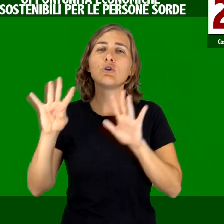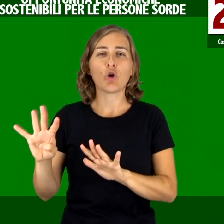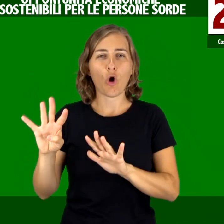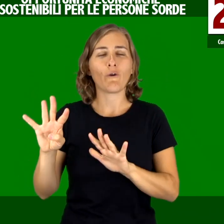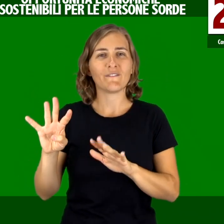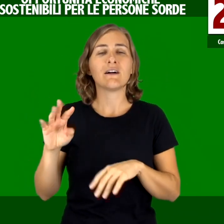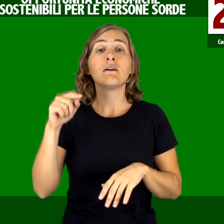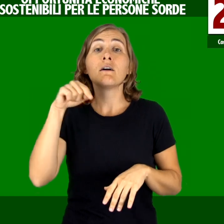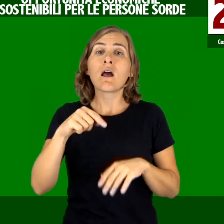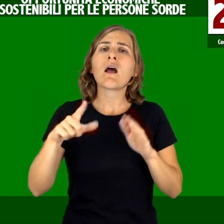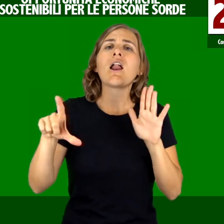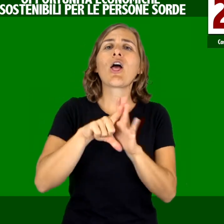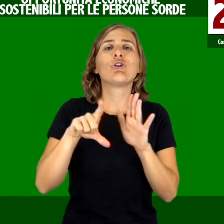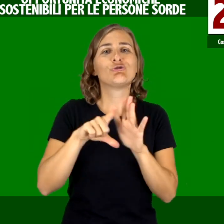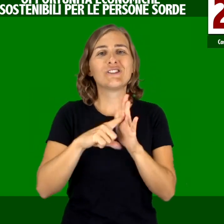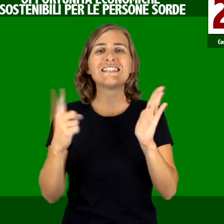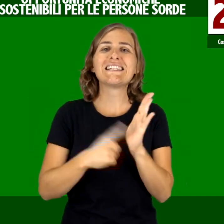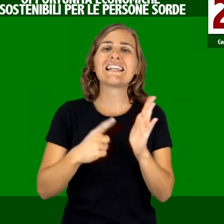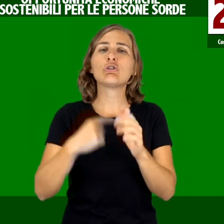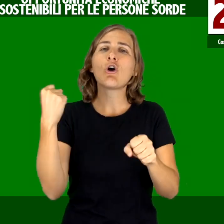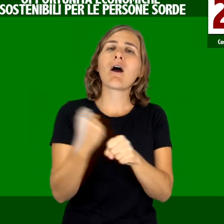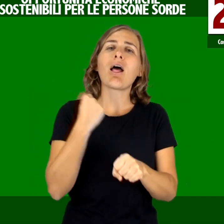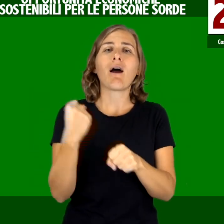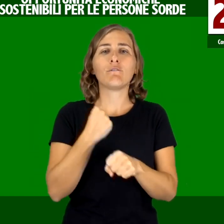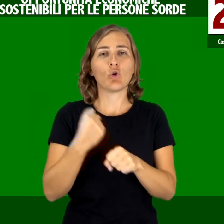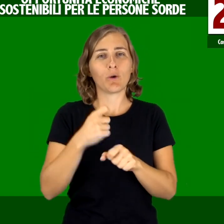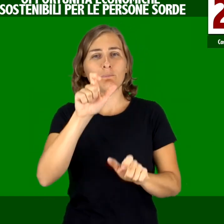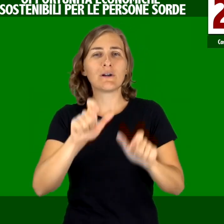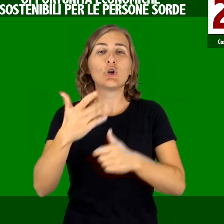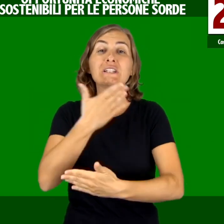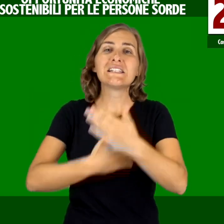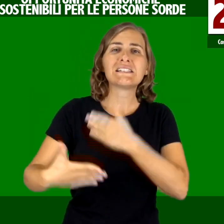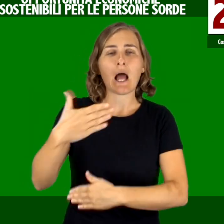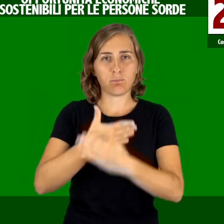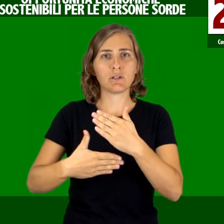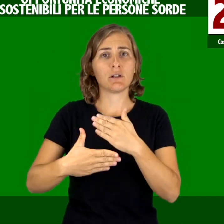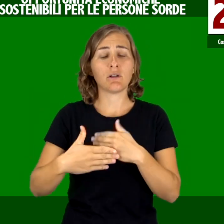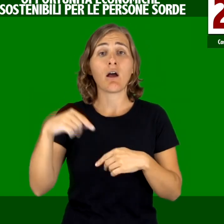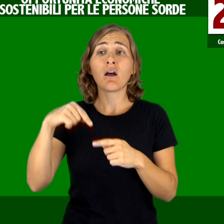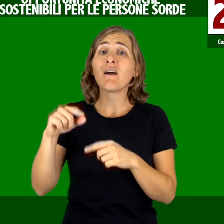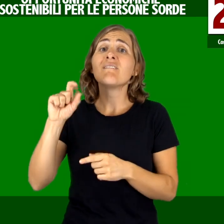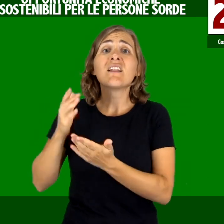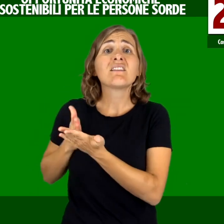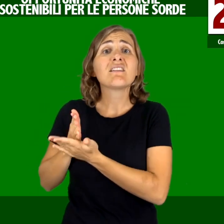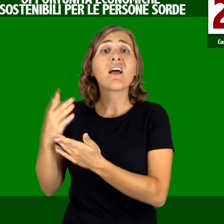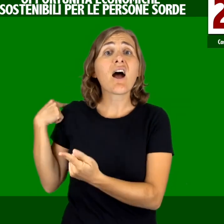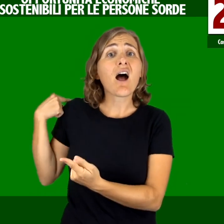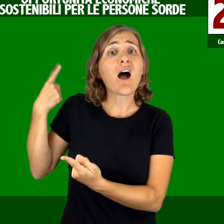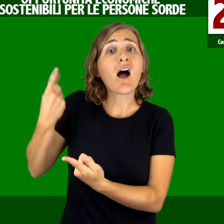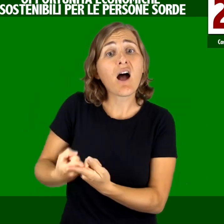A più di 20 anni dalla legge 68, quella sul diritto al lavoro delle persone con disabilità, le condizioni di vita delle persone sorde